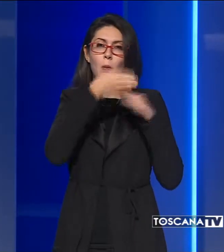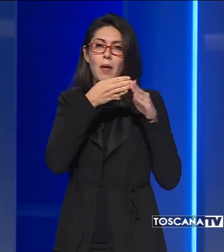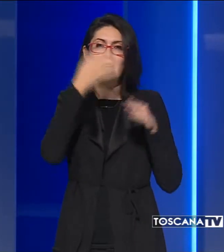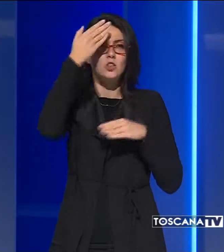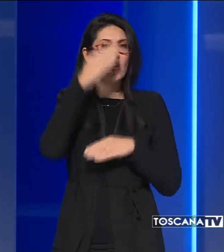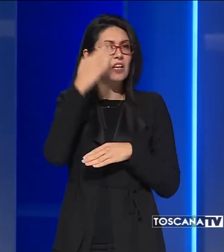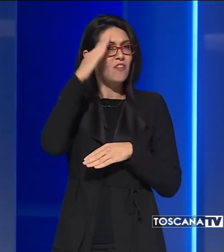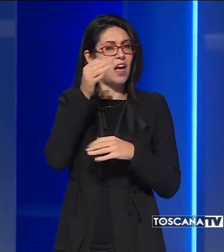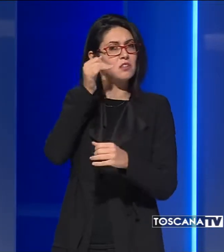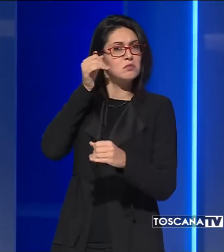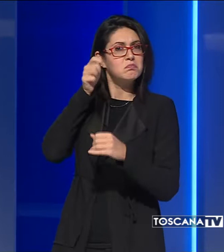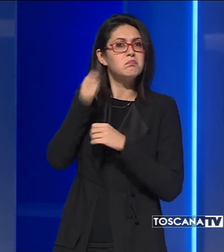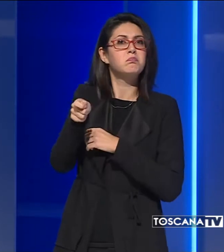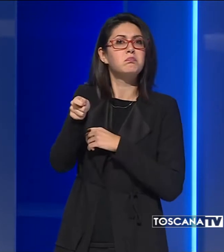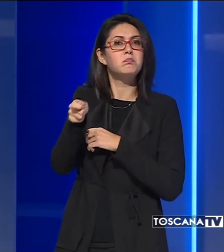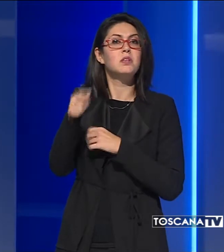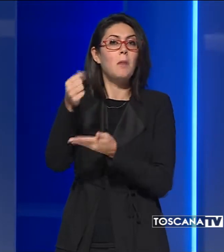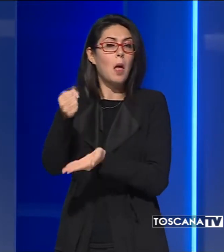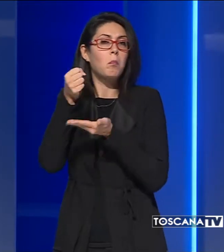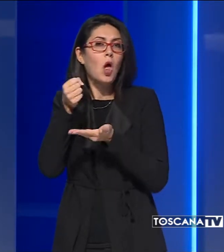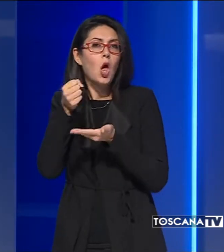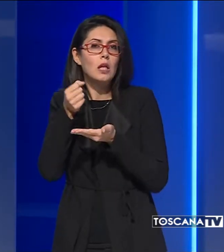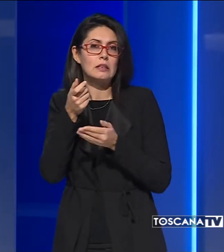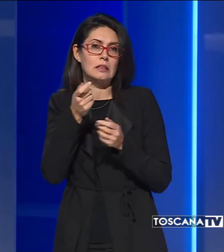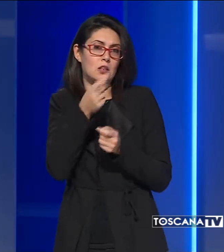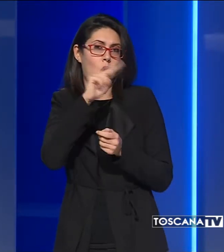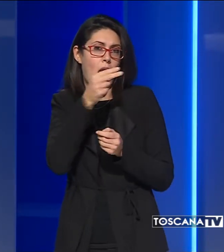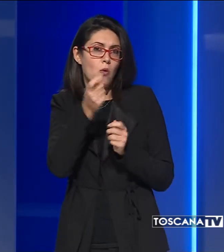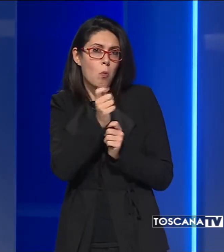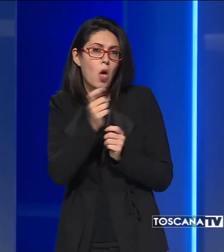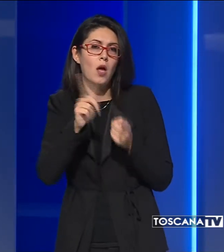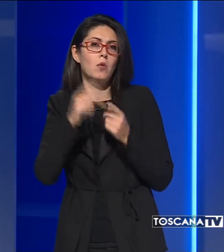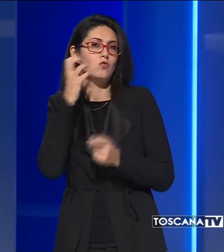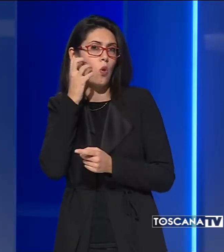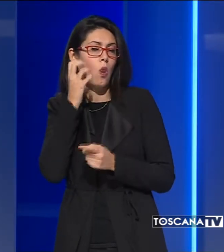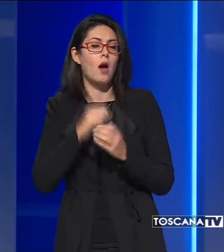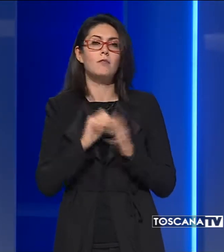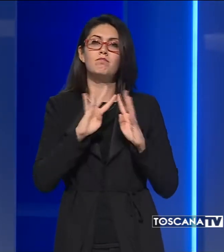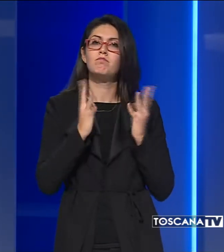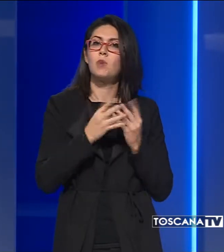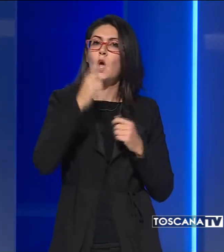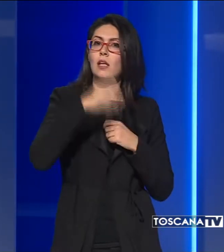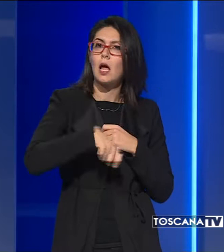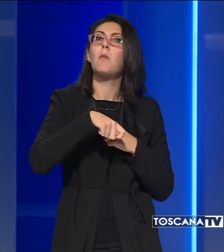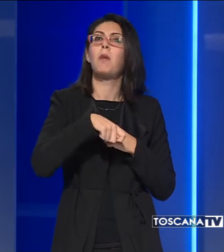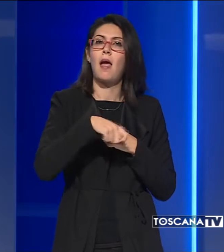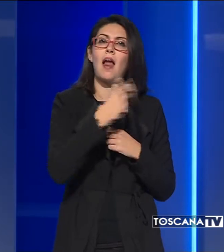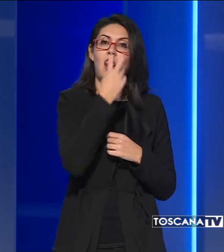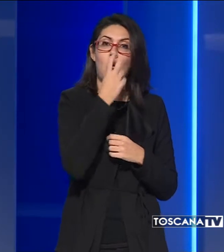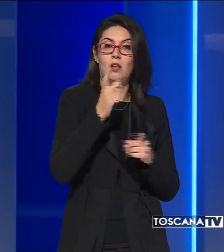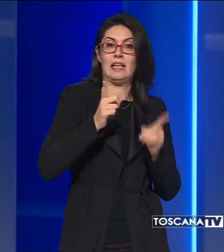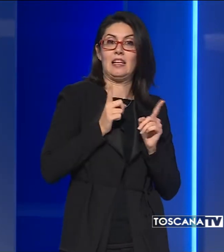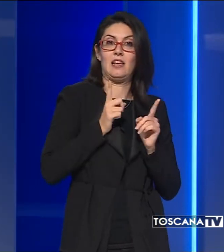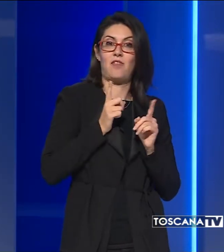bottino di pochi euro e un telefonino. La Corte d'Appello ha così accolto la richiesta della difesa di Ammari.